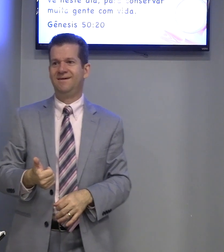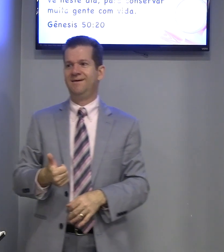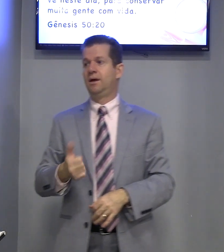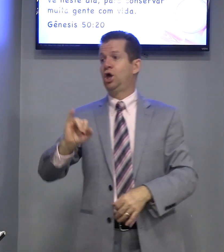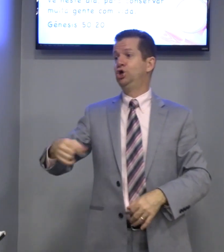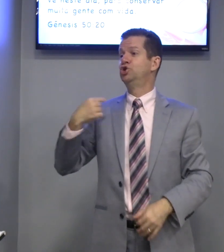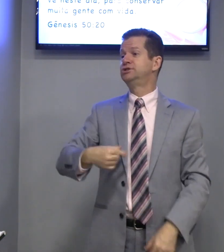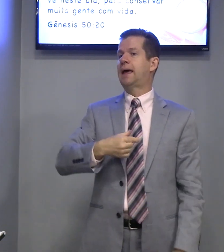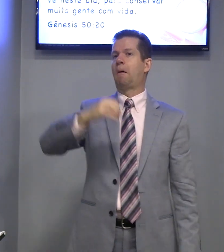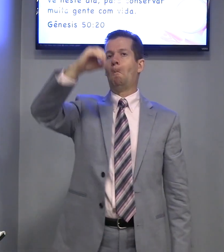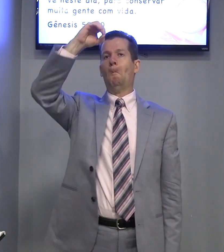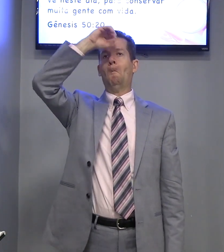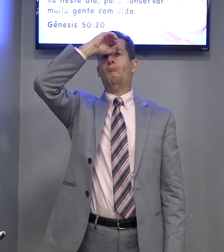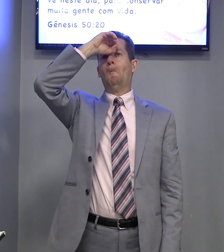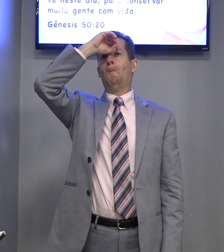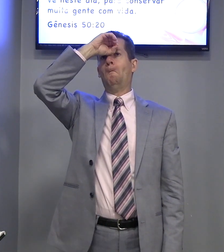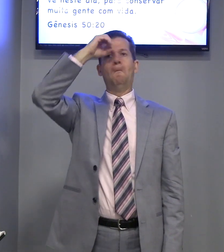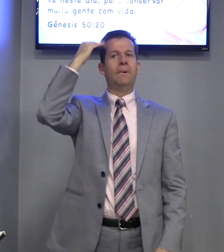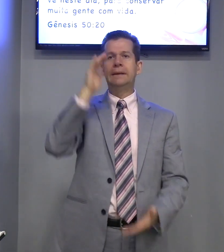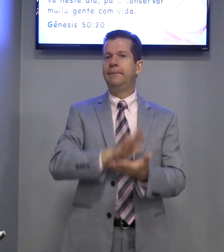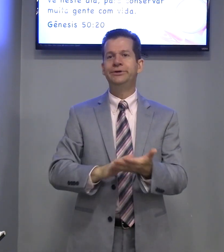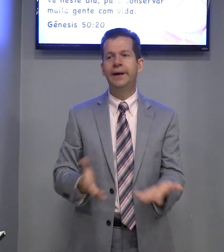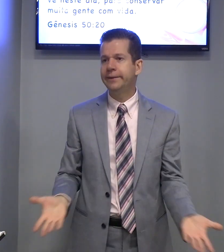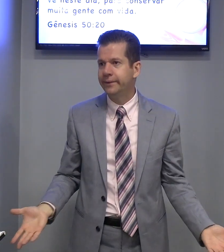E José? Sabia de novo.